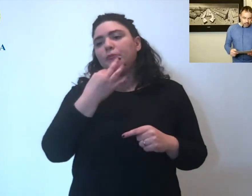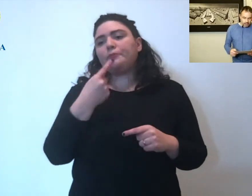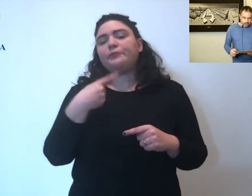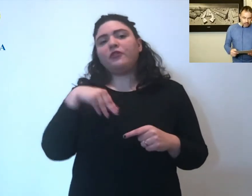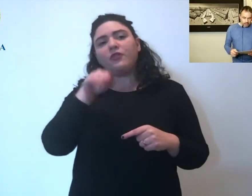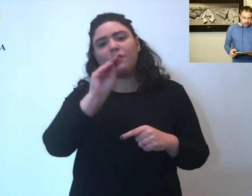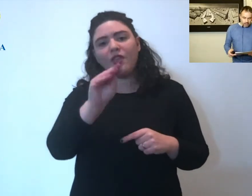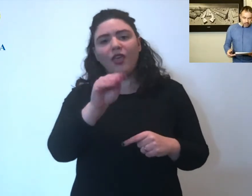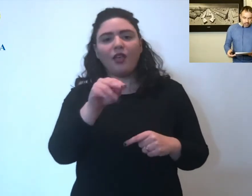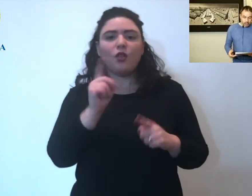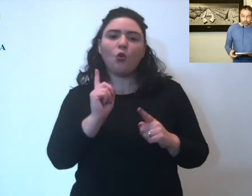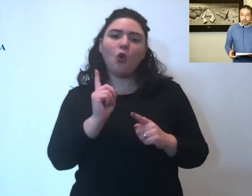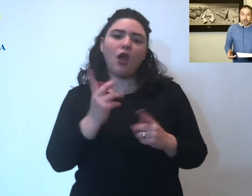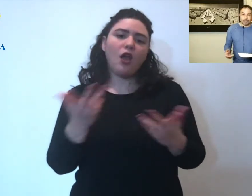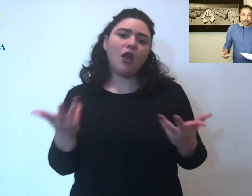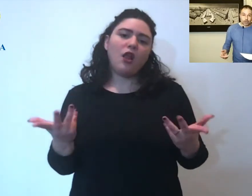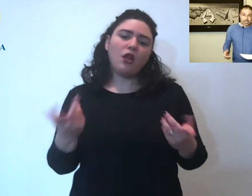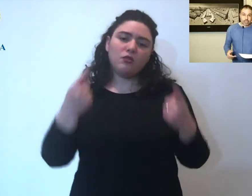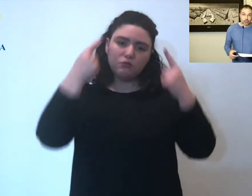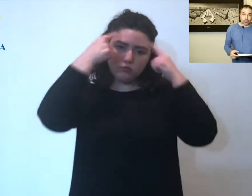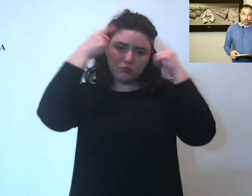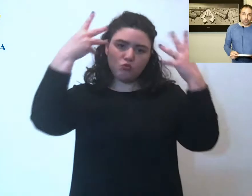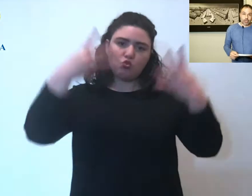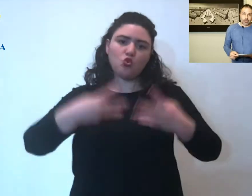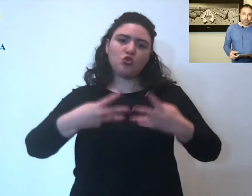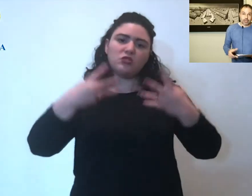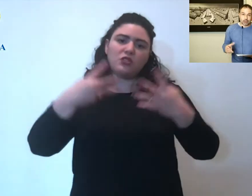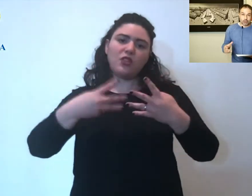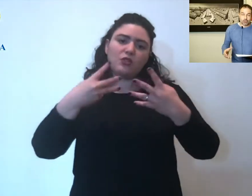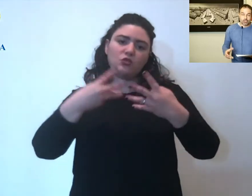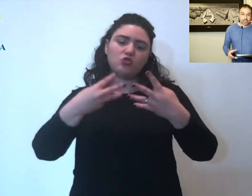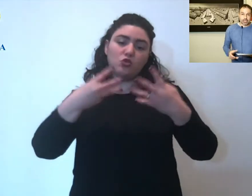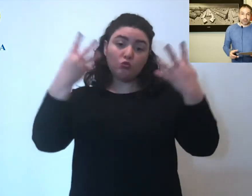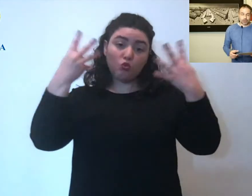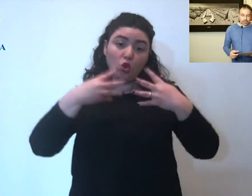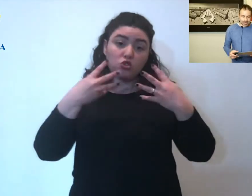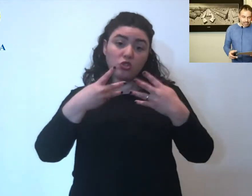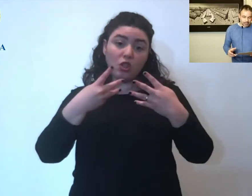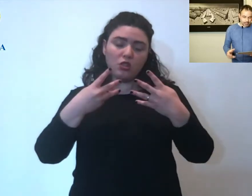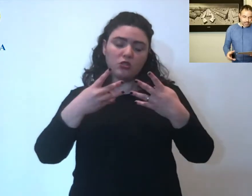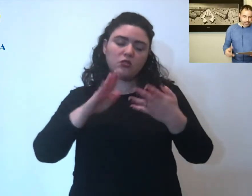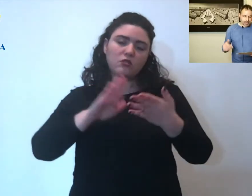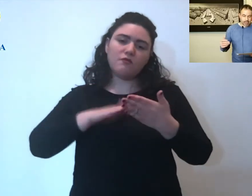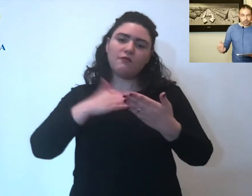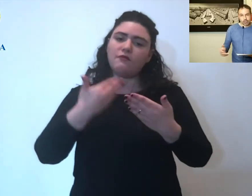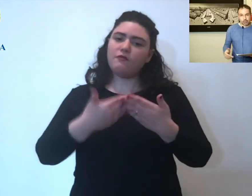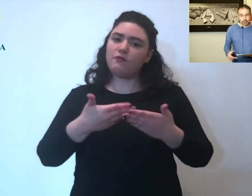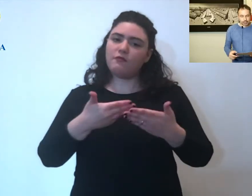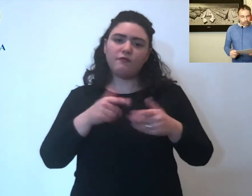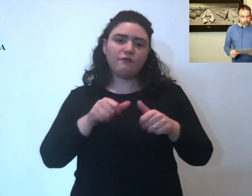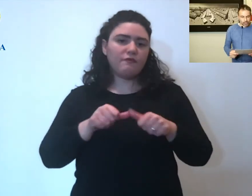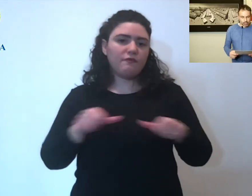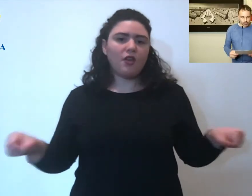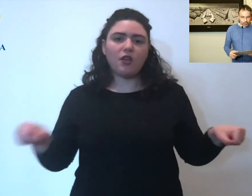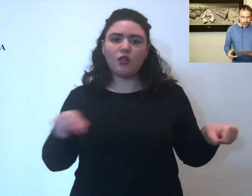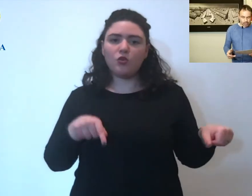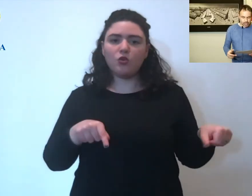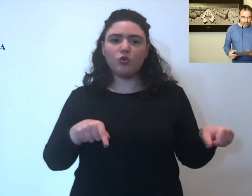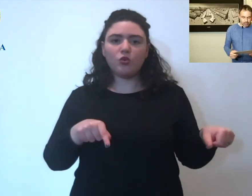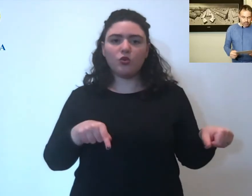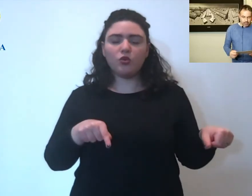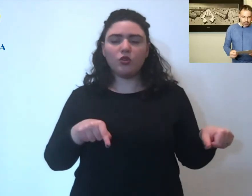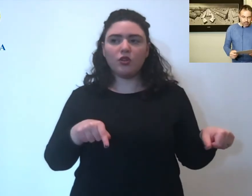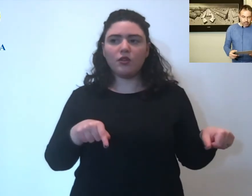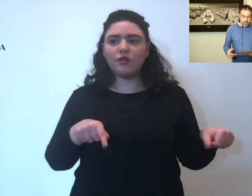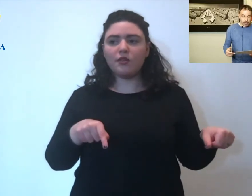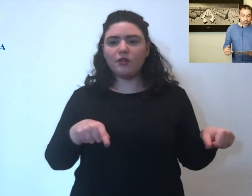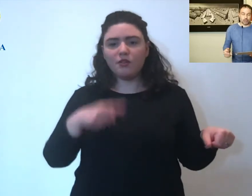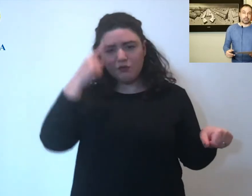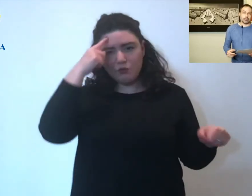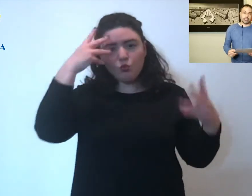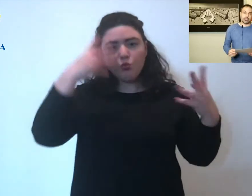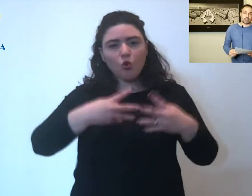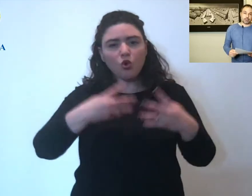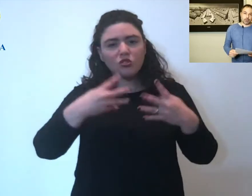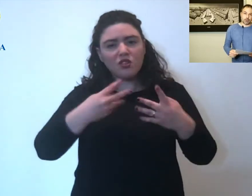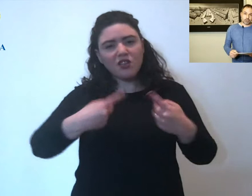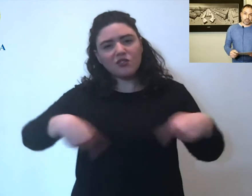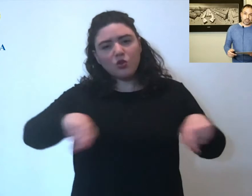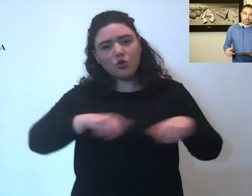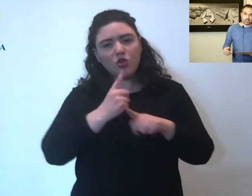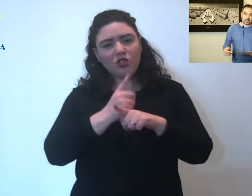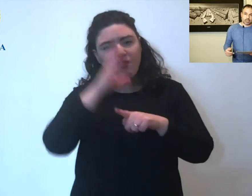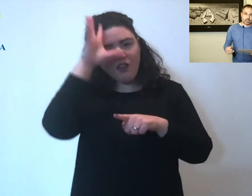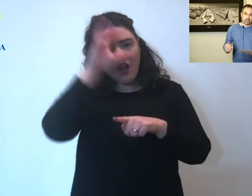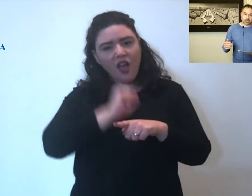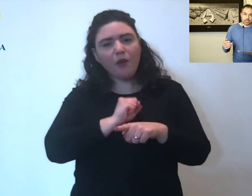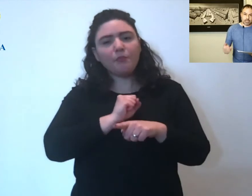secondo me è un valore assoluto che è quella del buonsenso e capire che in questo momento siamo ancora assolutamente